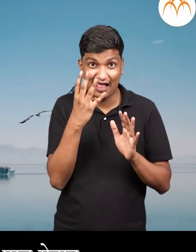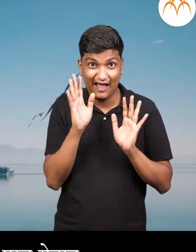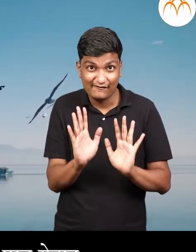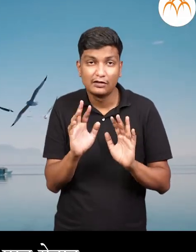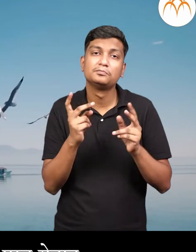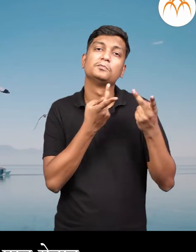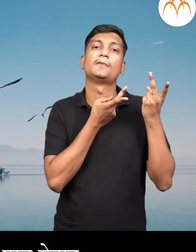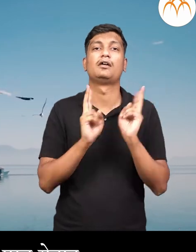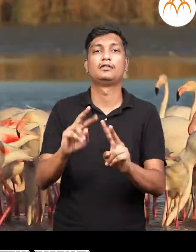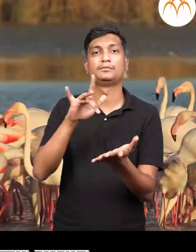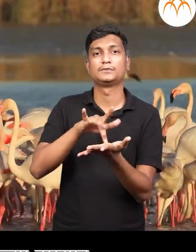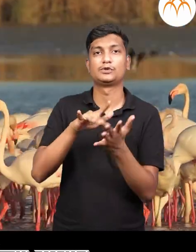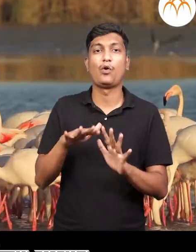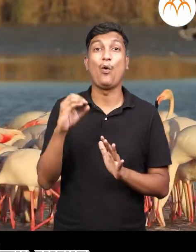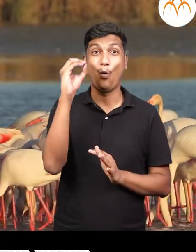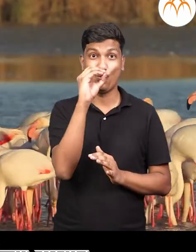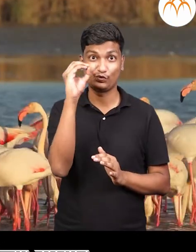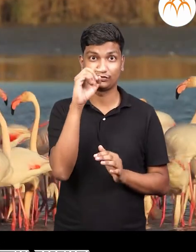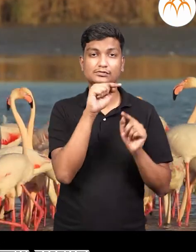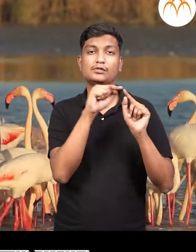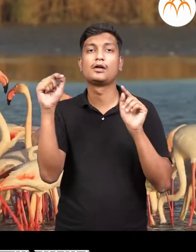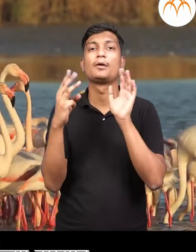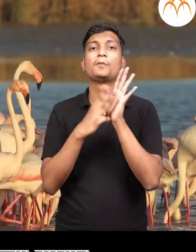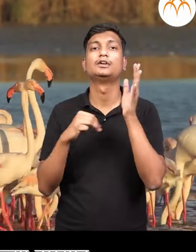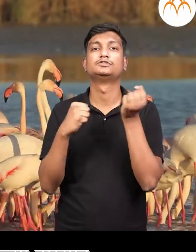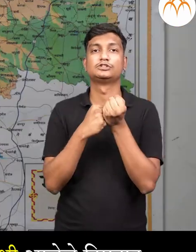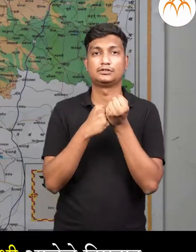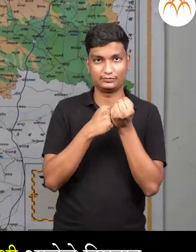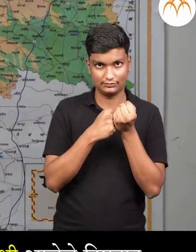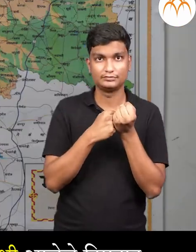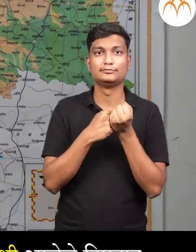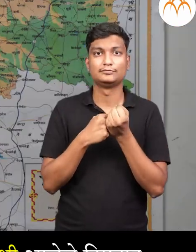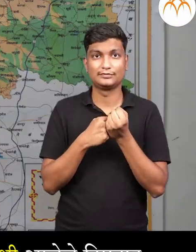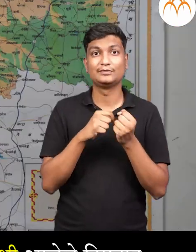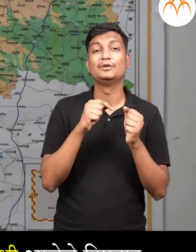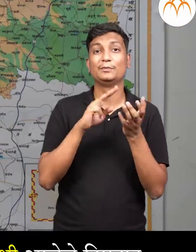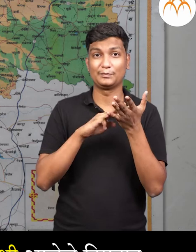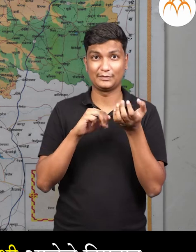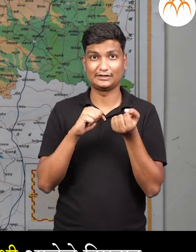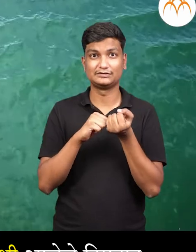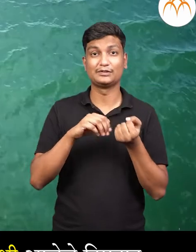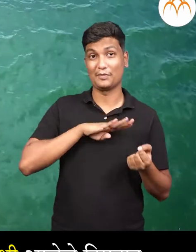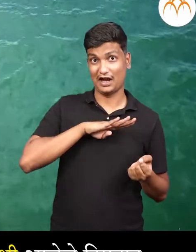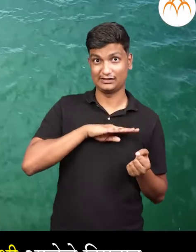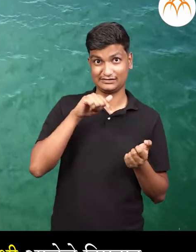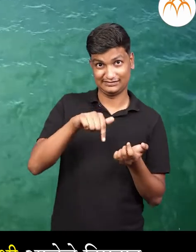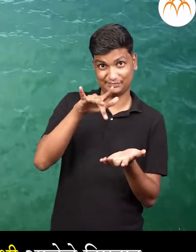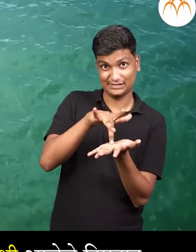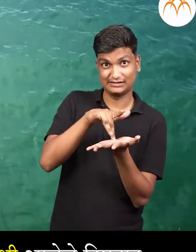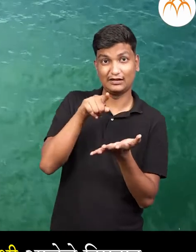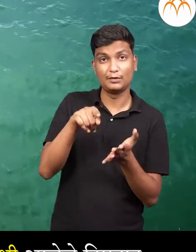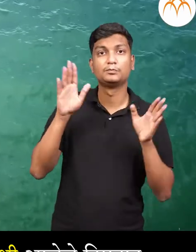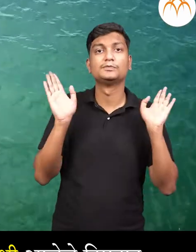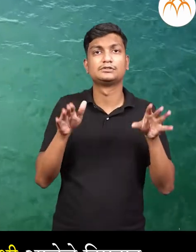परती एतात। ओक्टोबर ते मार्च या महिनयान चा दर्म्यान महराष्टा तील आने एक ठिकाणी रोहित पक्षी आलेले